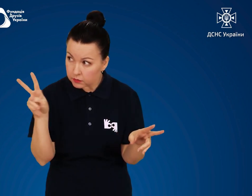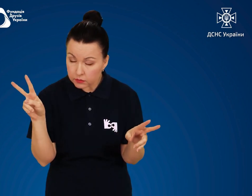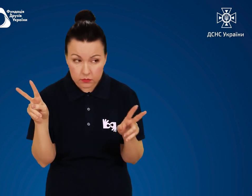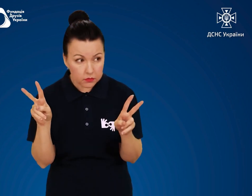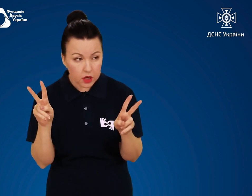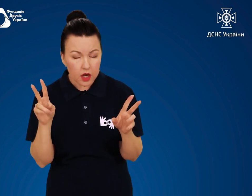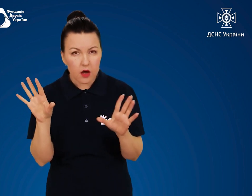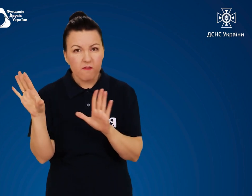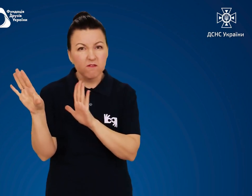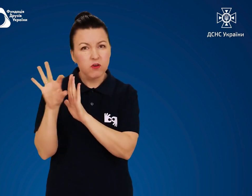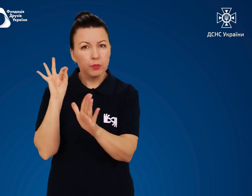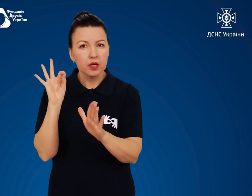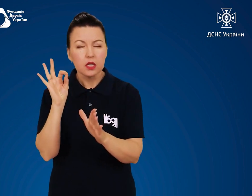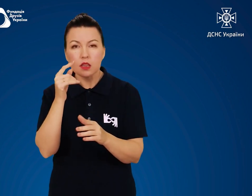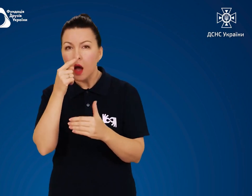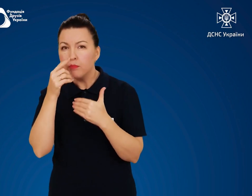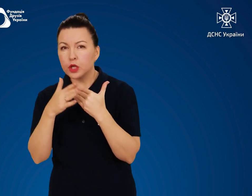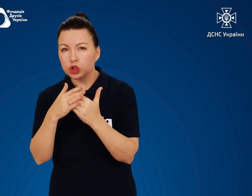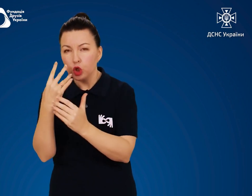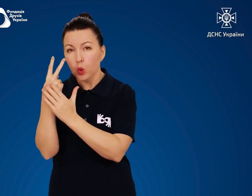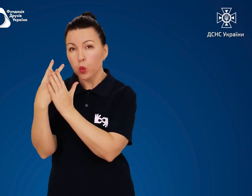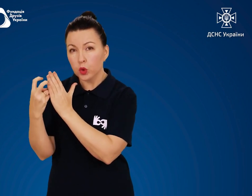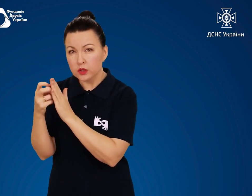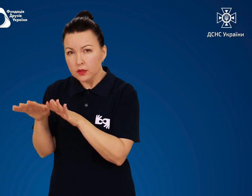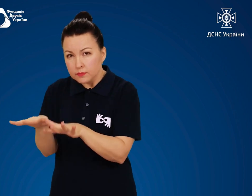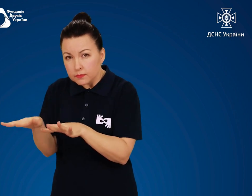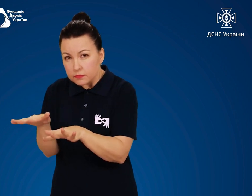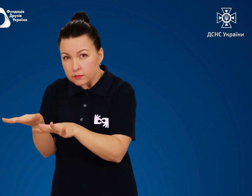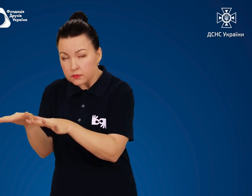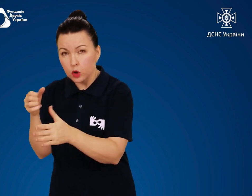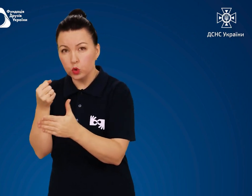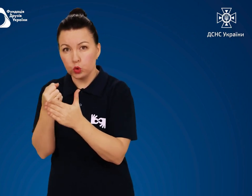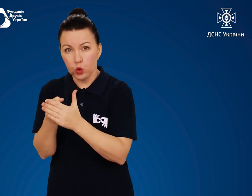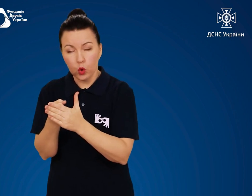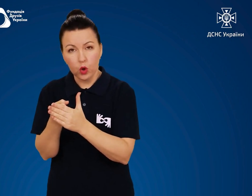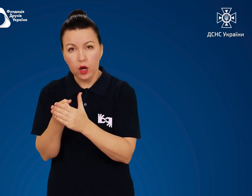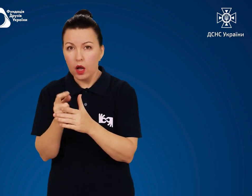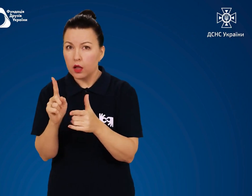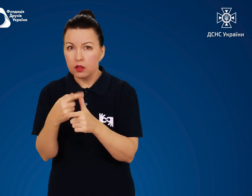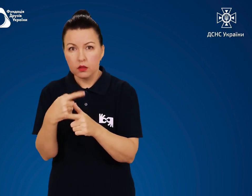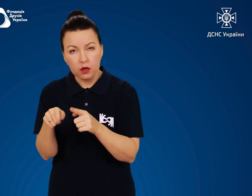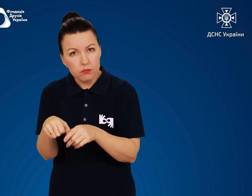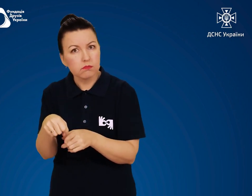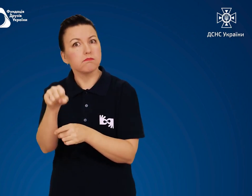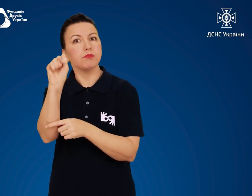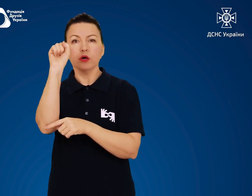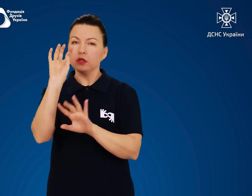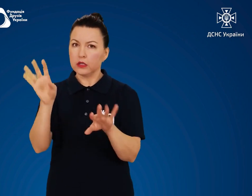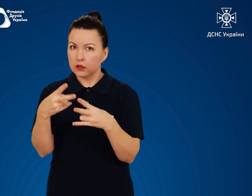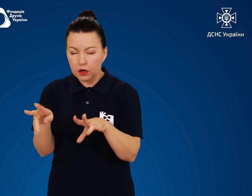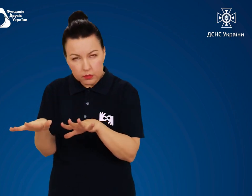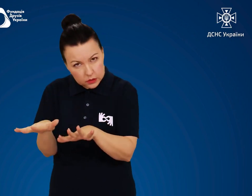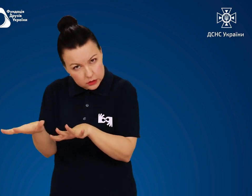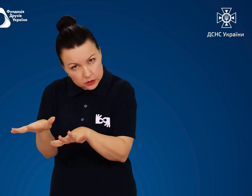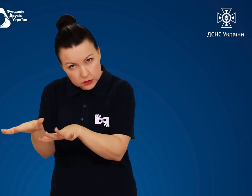Виберіть найближче укриття і проберіться до нього, не піднімаючись у повний зріст